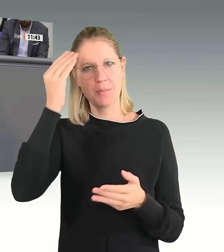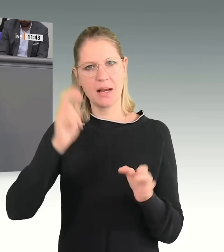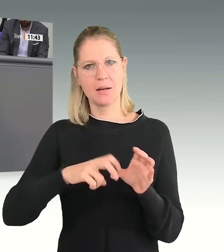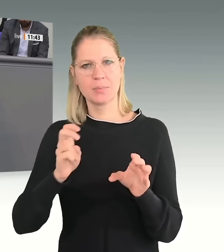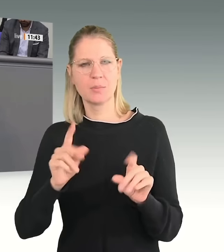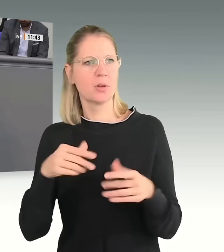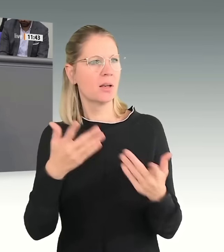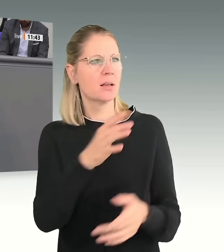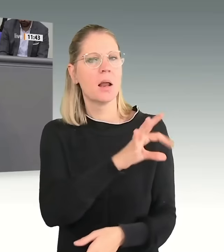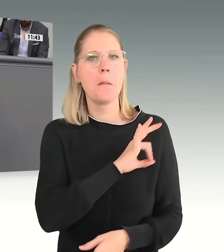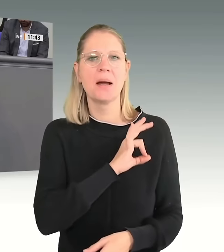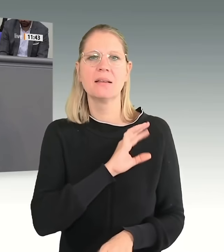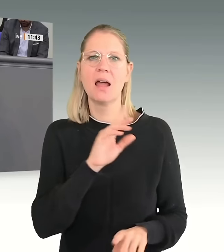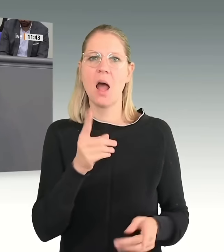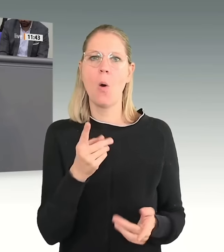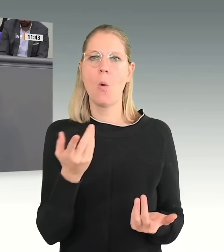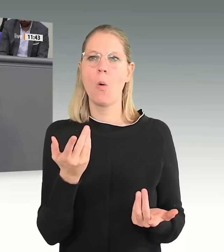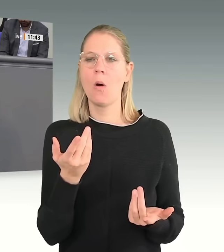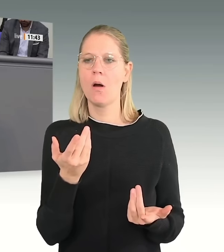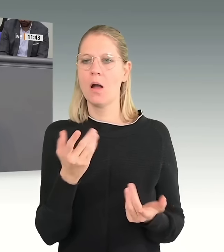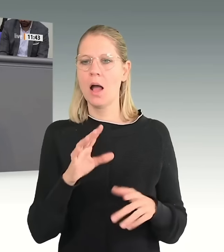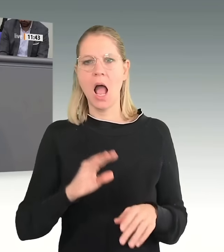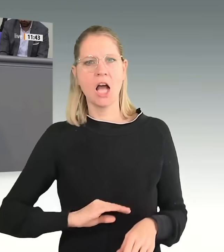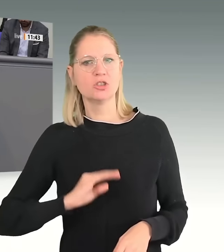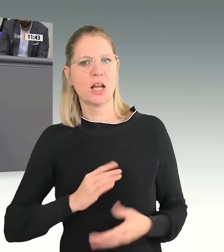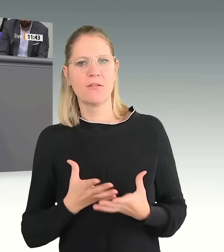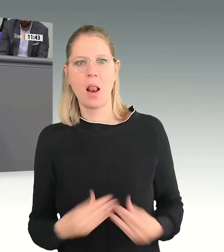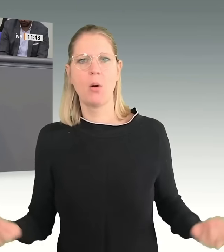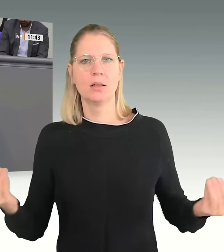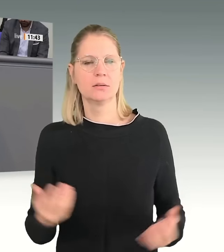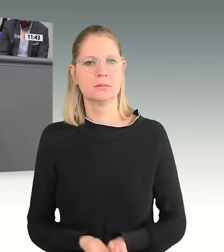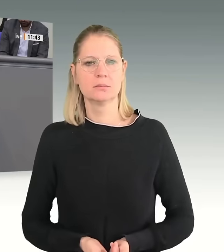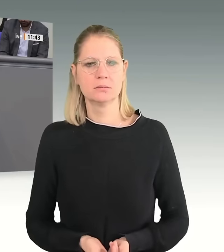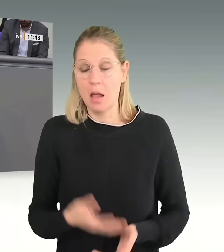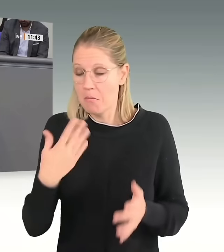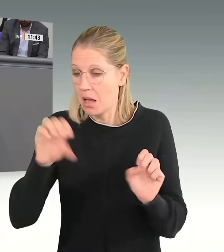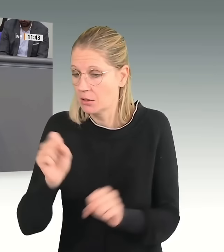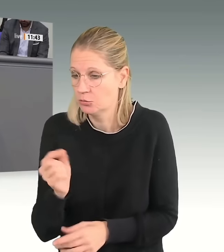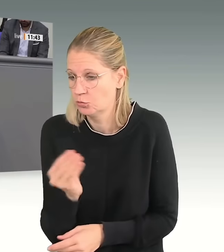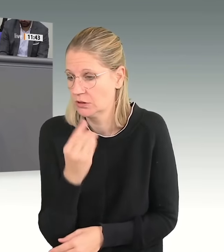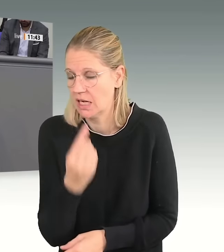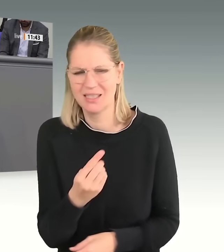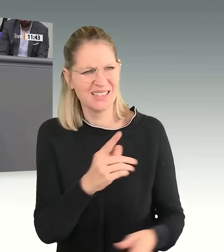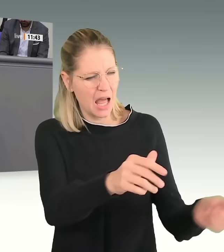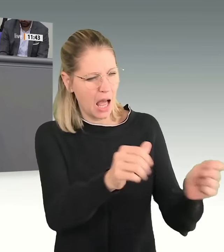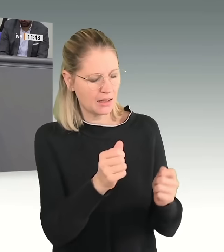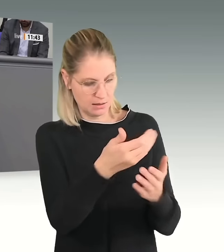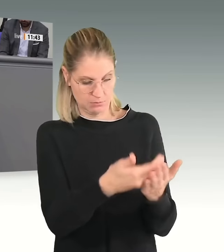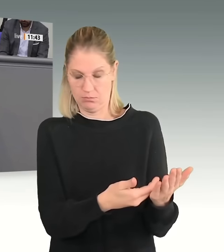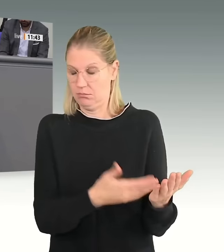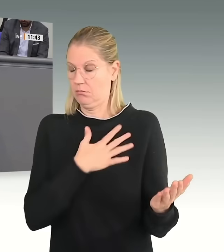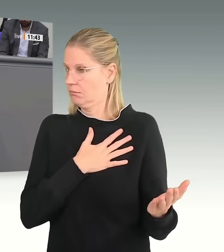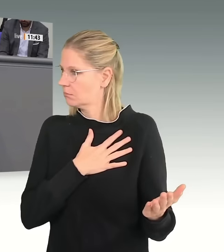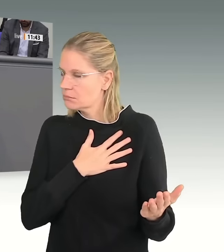Mehr fällt mir dazu nicht ein. Denn dieser Antrag und andere, die zeigen doch ein erschreckendes Menschenbild. Ich will das auch erklären.